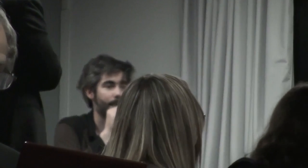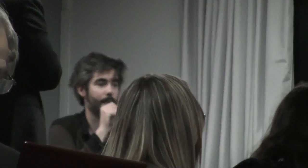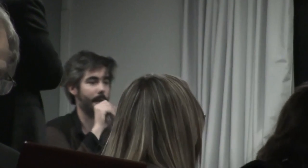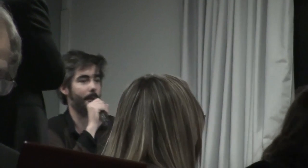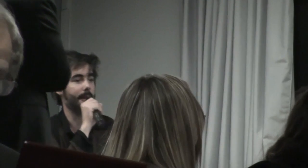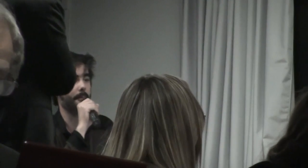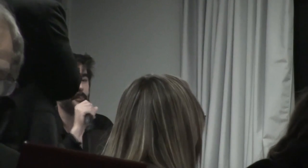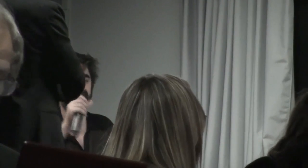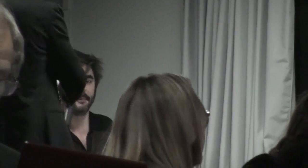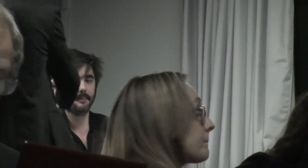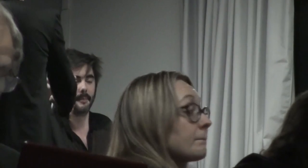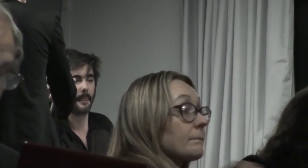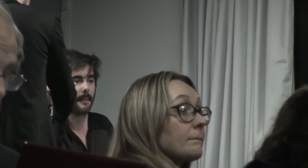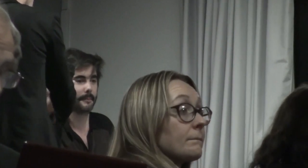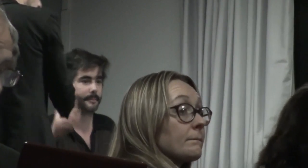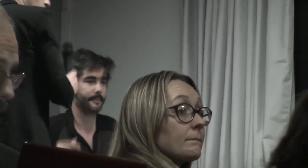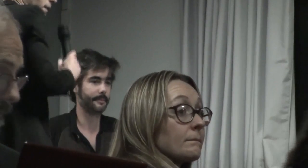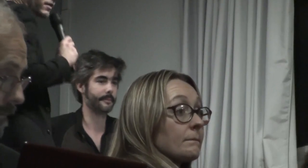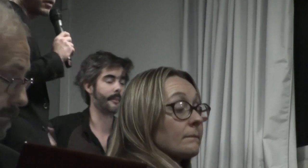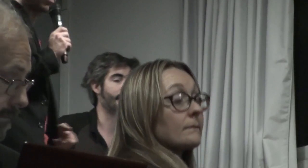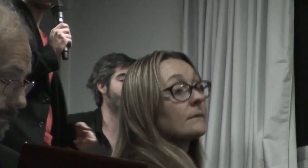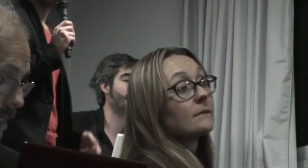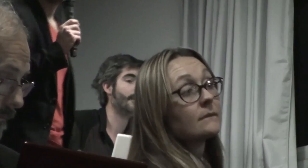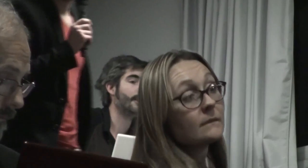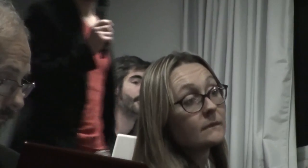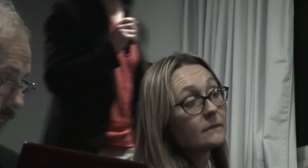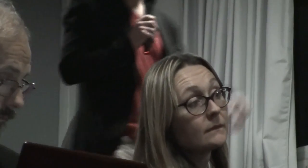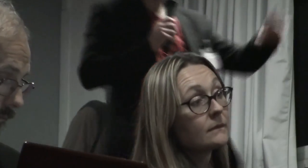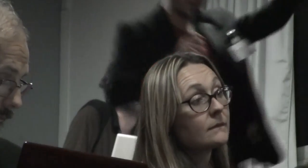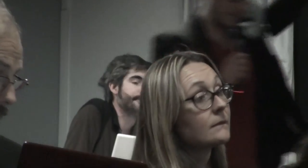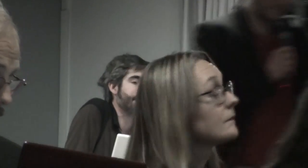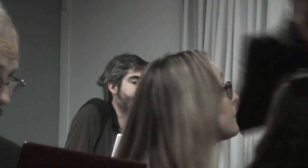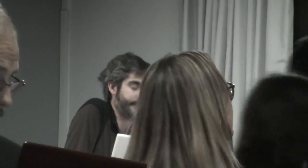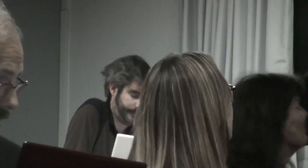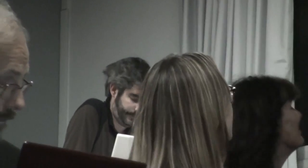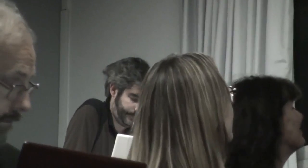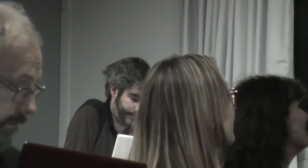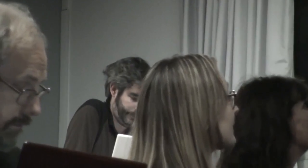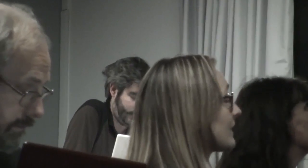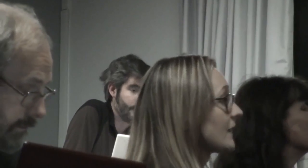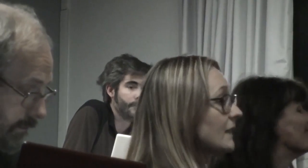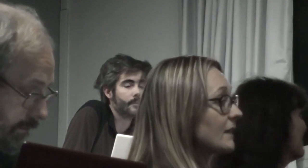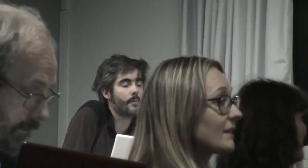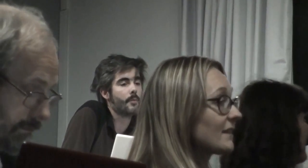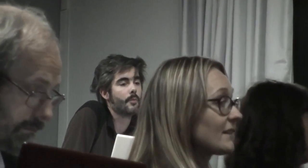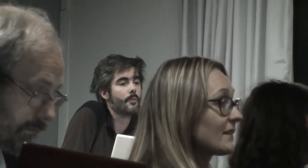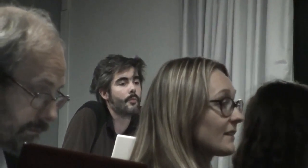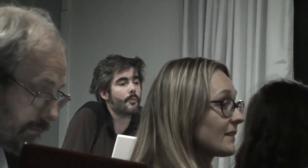par rapport à ça non mais par rapport à ça je voulais que en fait ce que